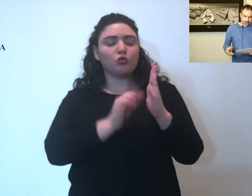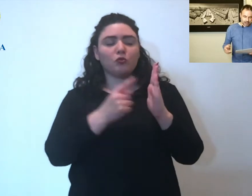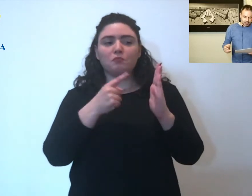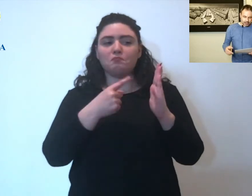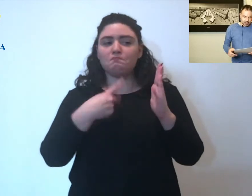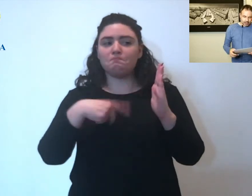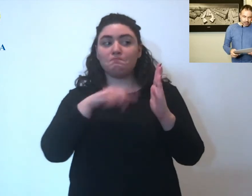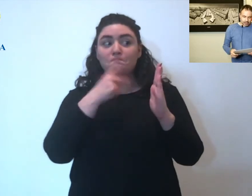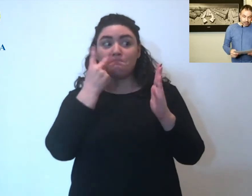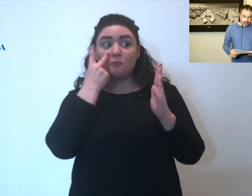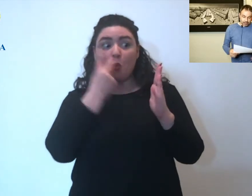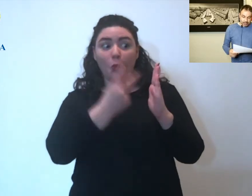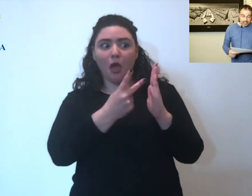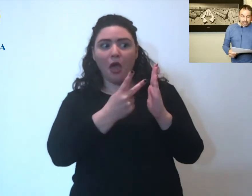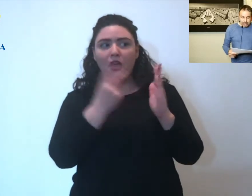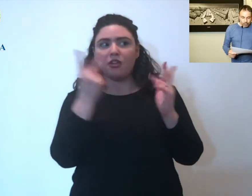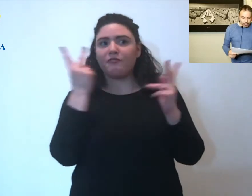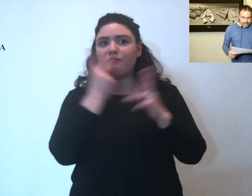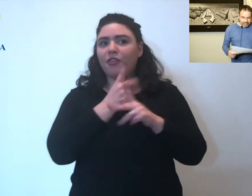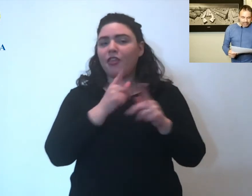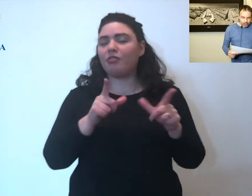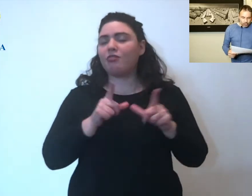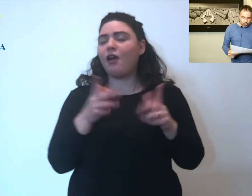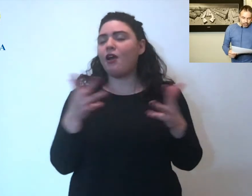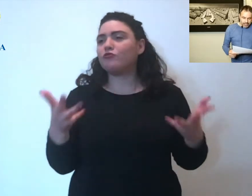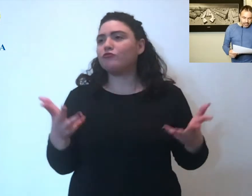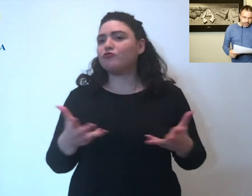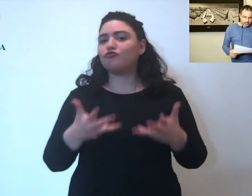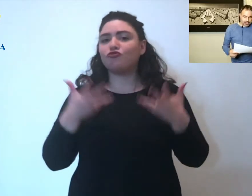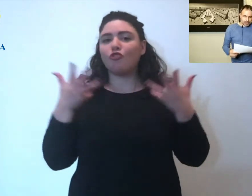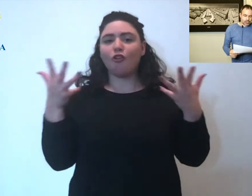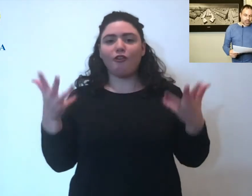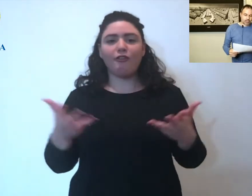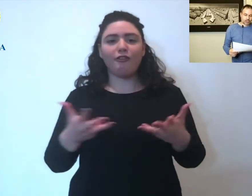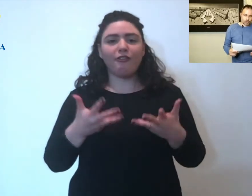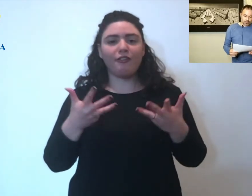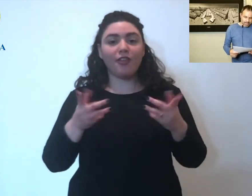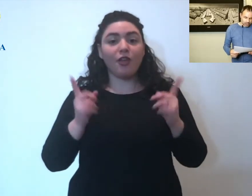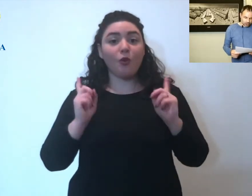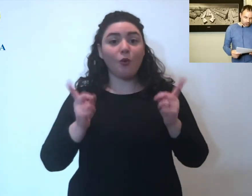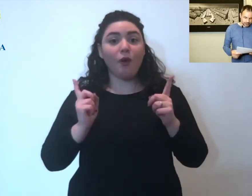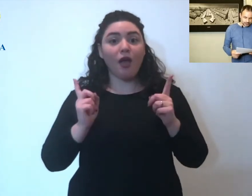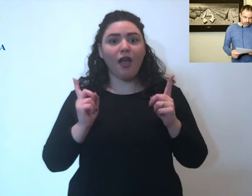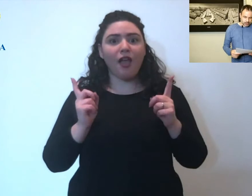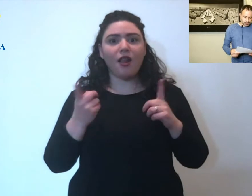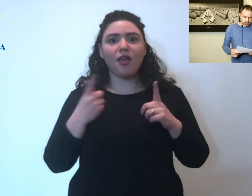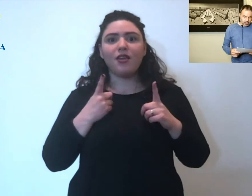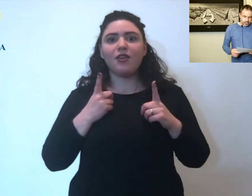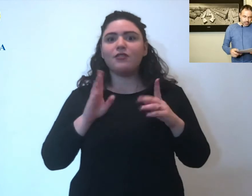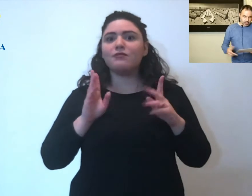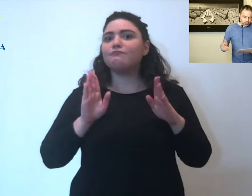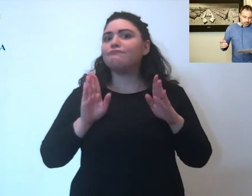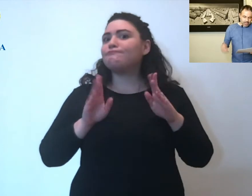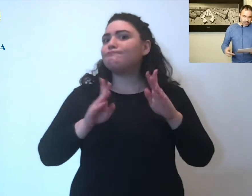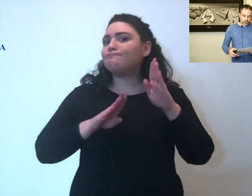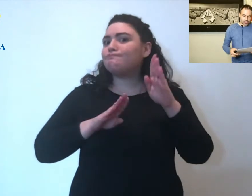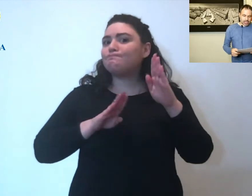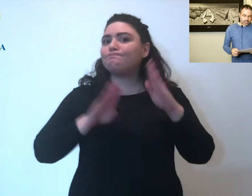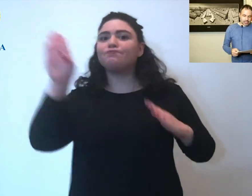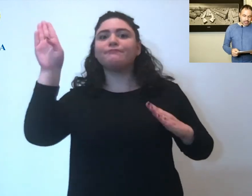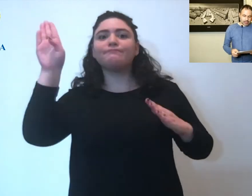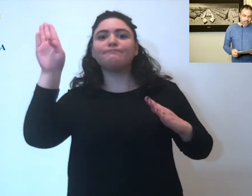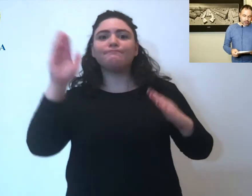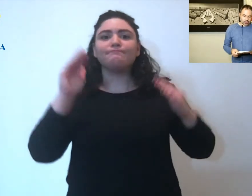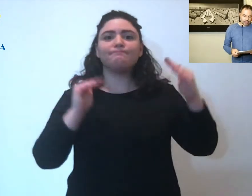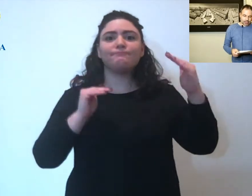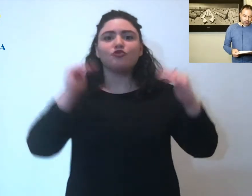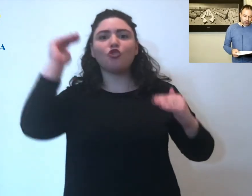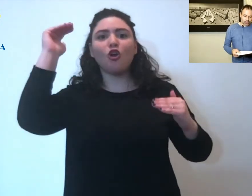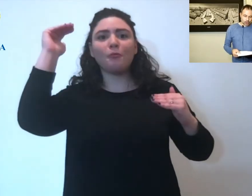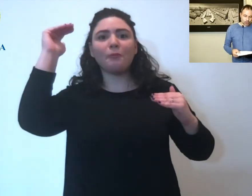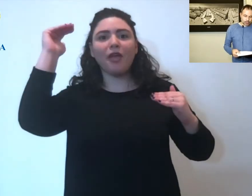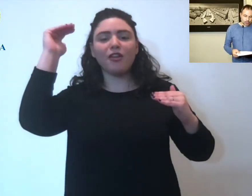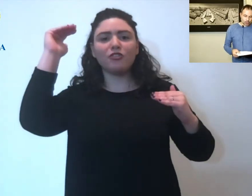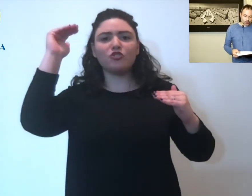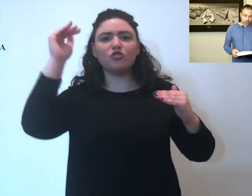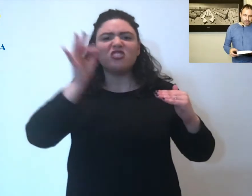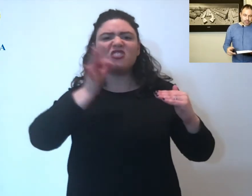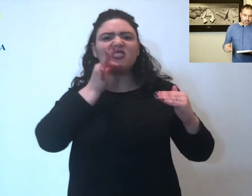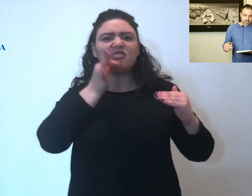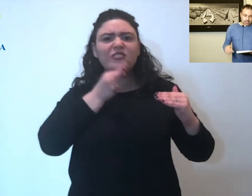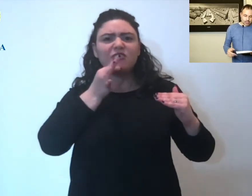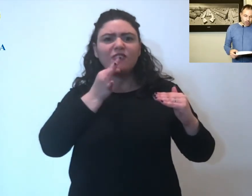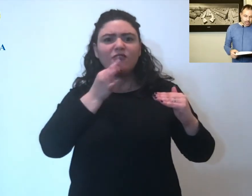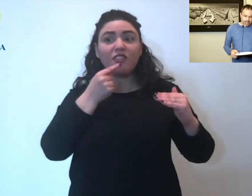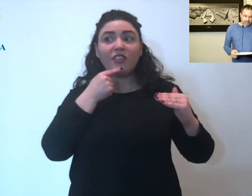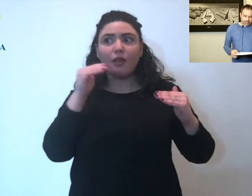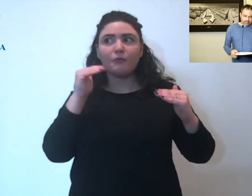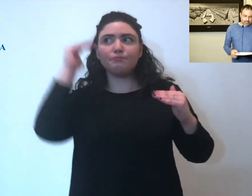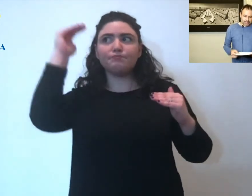gioia è che c'è il sorpasso. Il sorpasso è determinato dal fatto che sono più